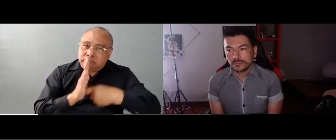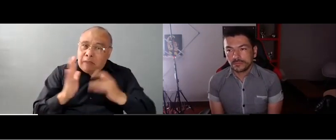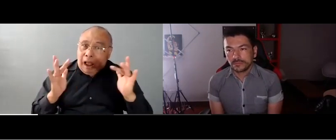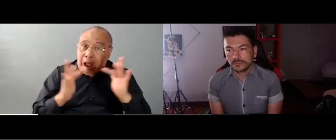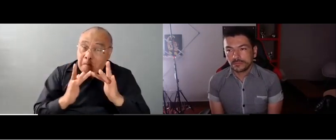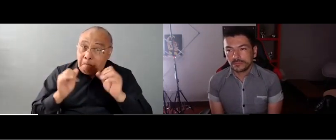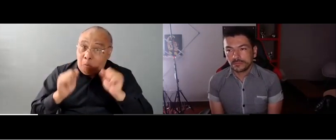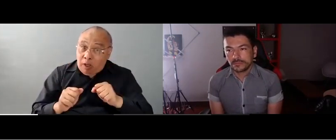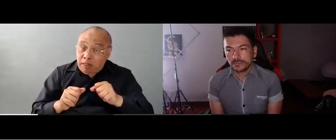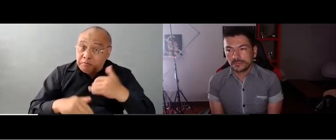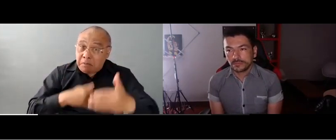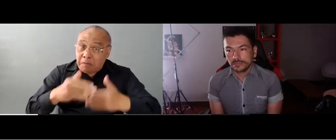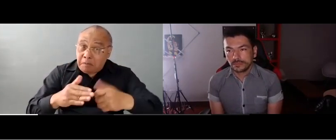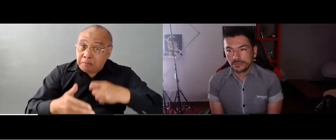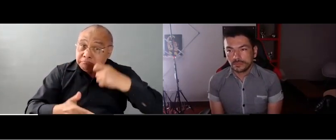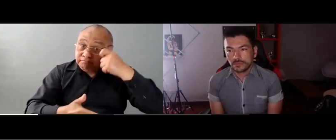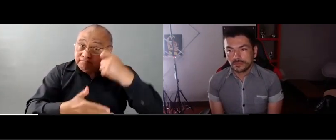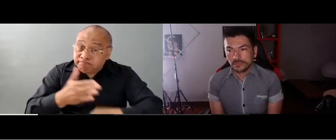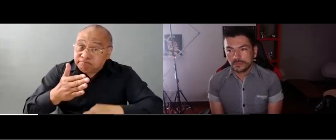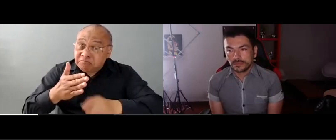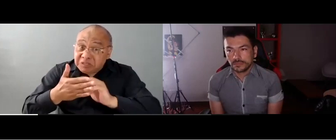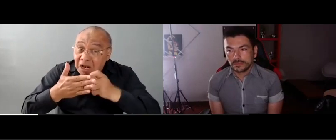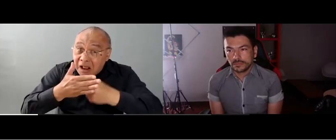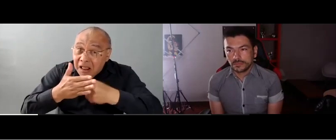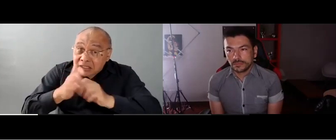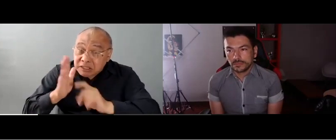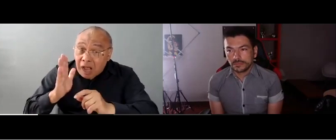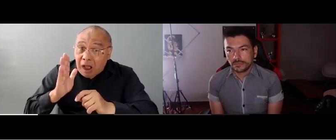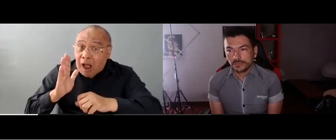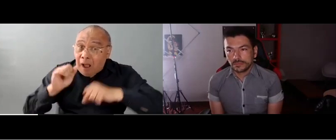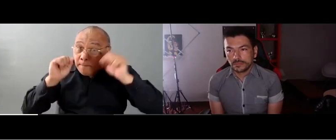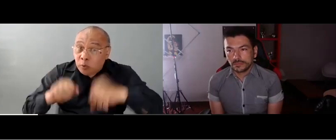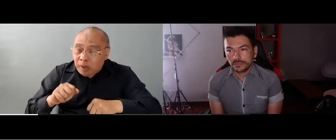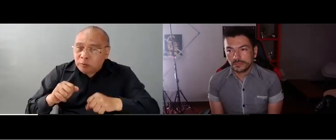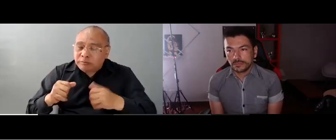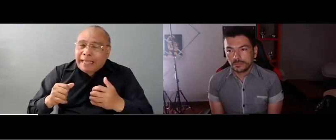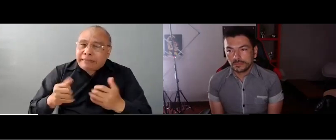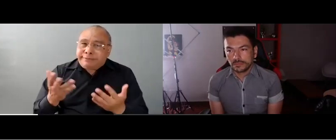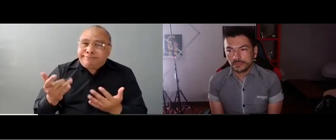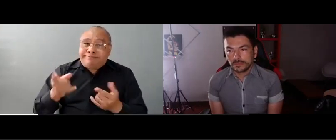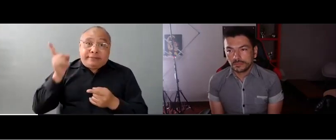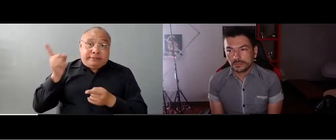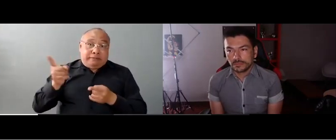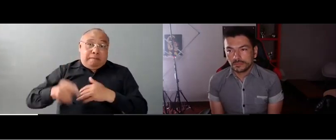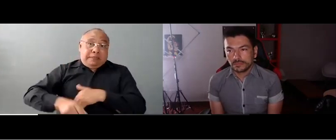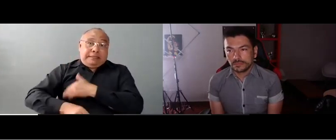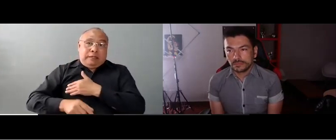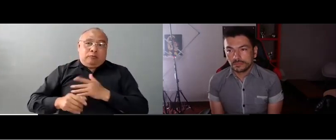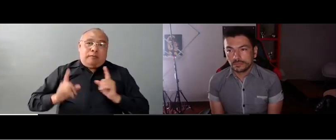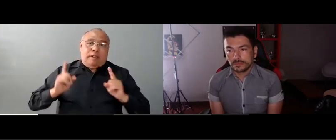técnicos desde la parte jurídica que se encargarán de hablar con ellos para hacer esta revisión. Si es posible utilizar este